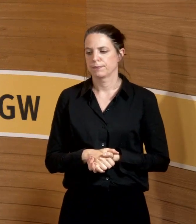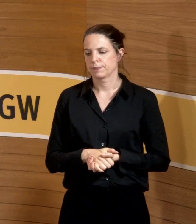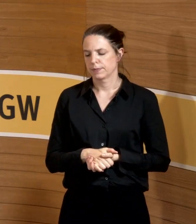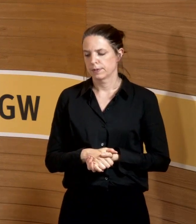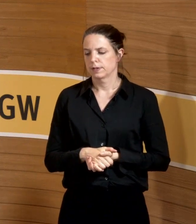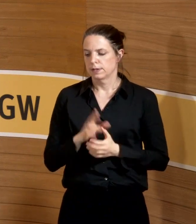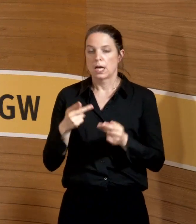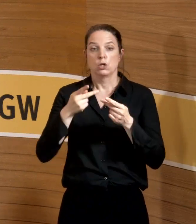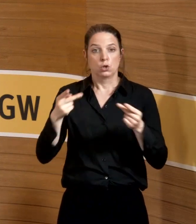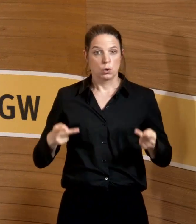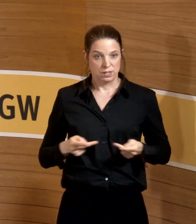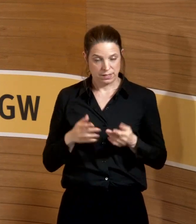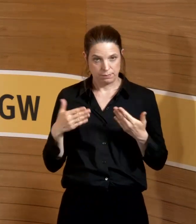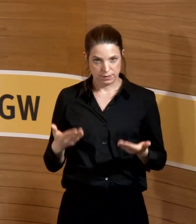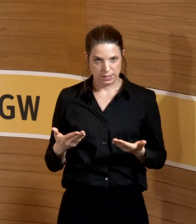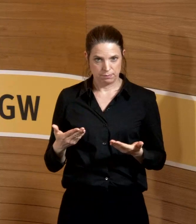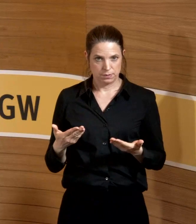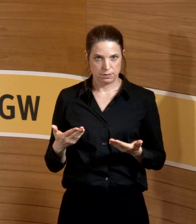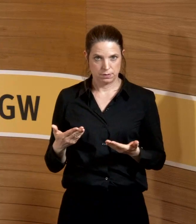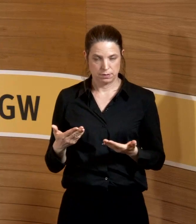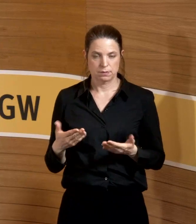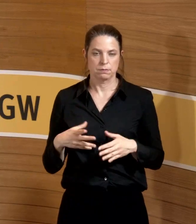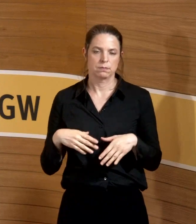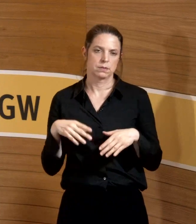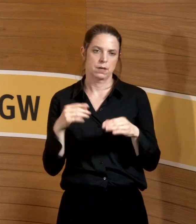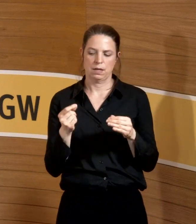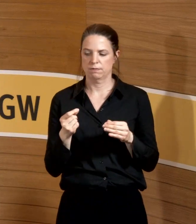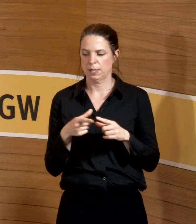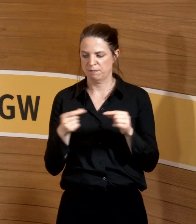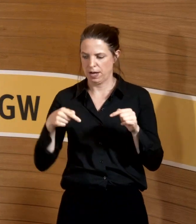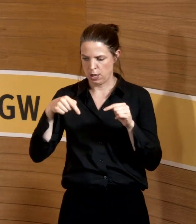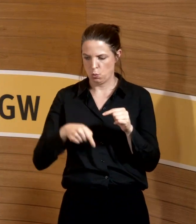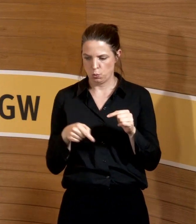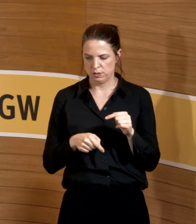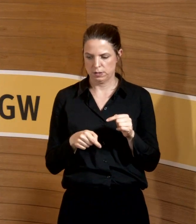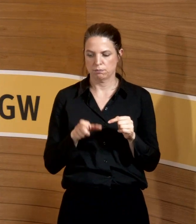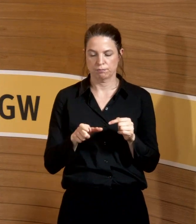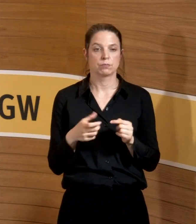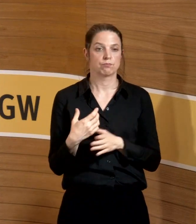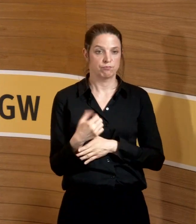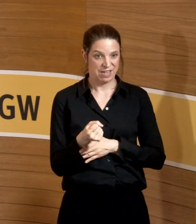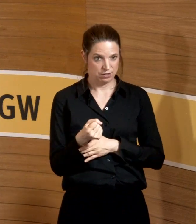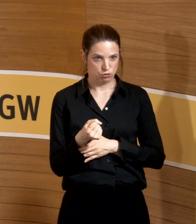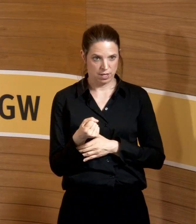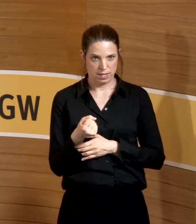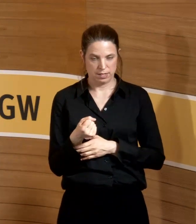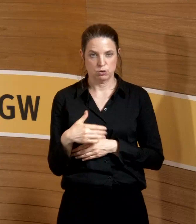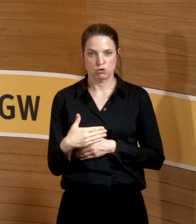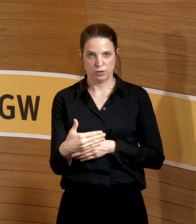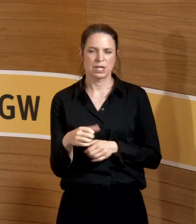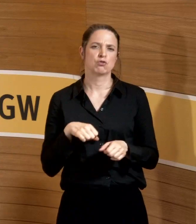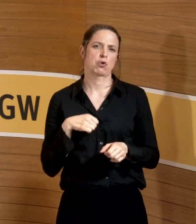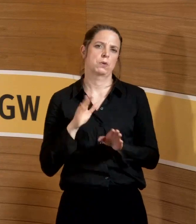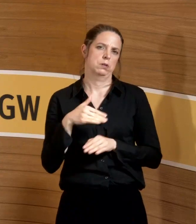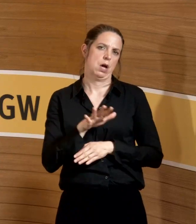Konzeption, die ist jetzt hier nicht das Beginn des dicken Pfeils unten sozusagen, feststellender Schwangerschaft, frühestens nach fünf Wochen.